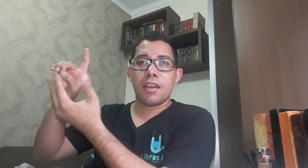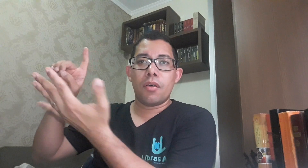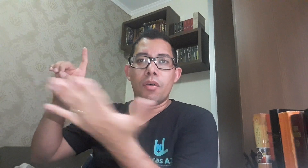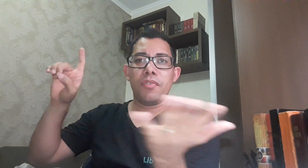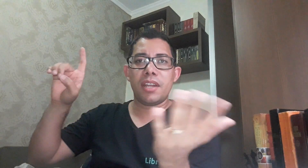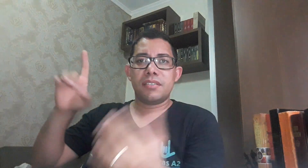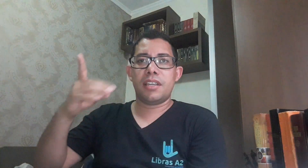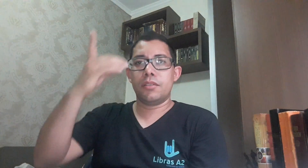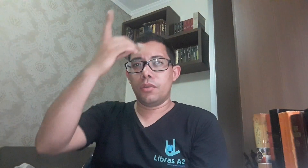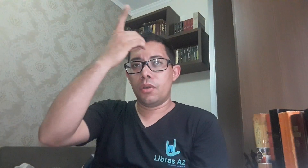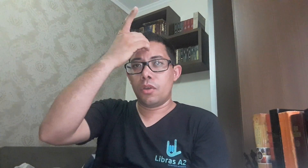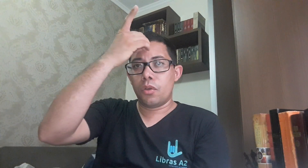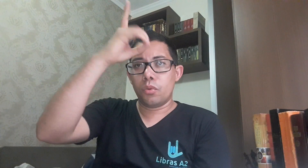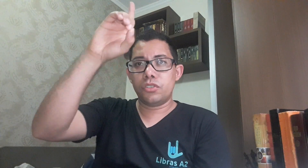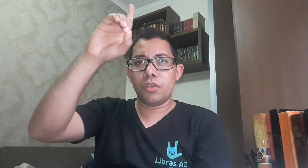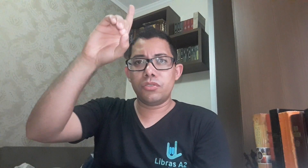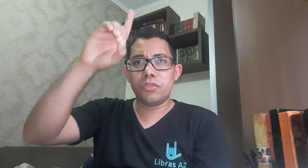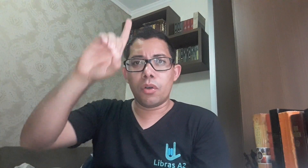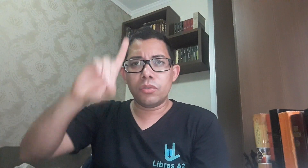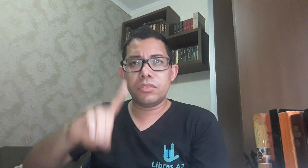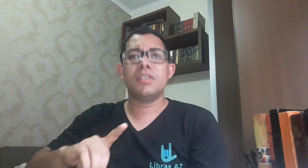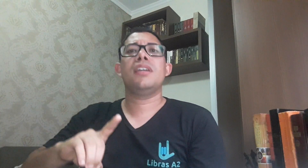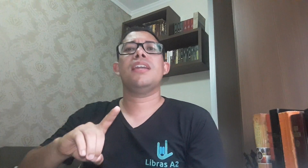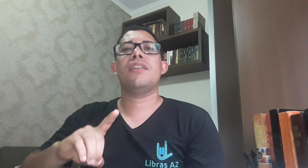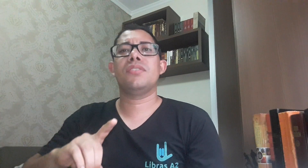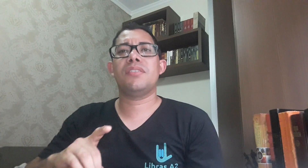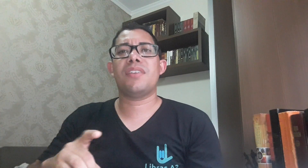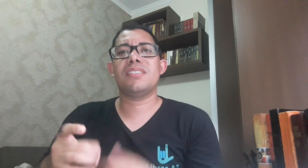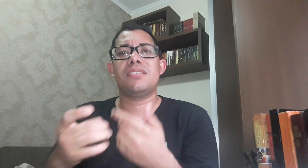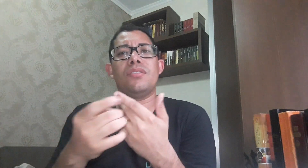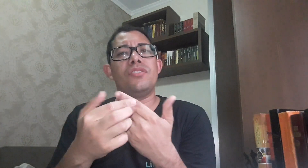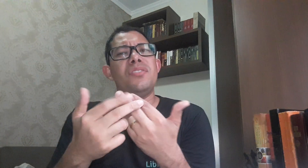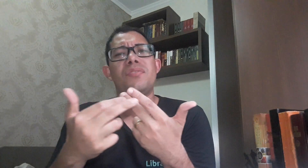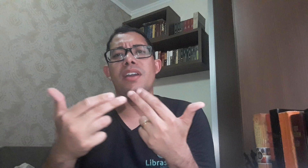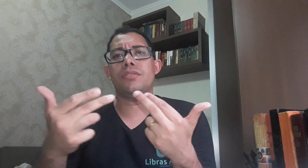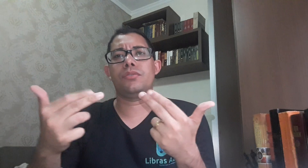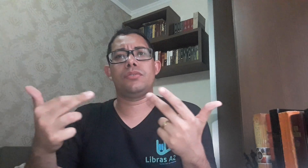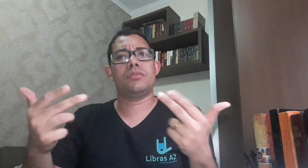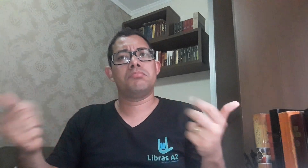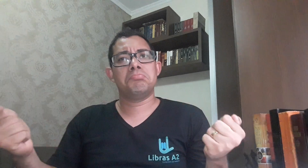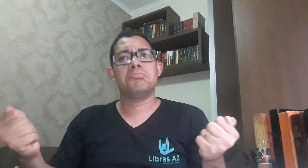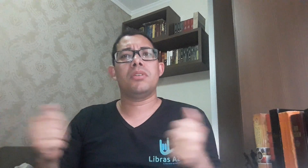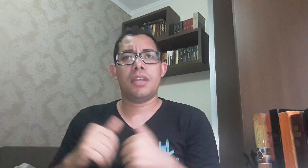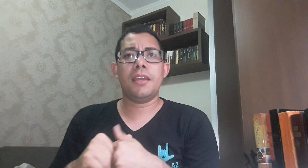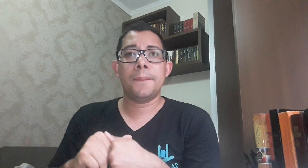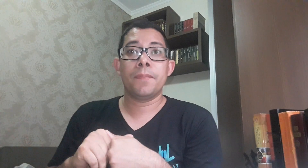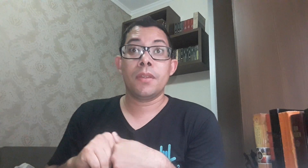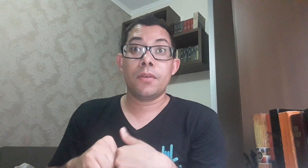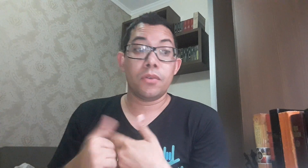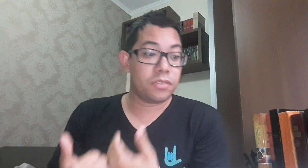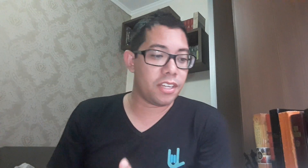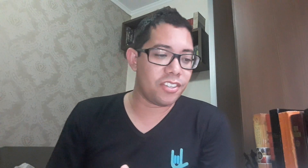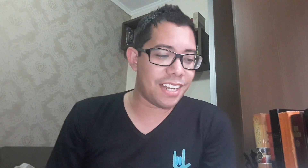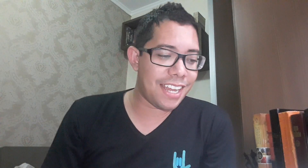oferecendo os seus dons. E aí você faz assim, diversos. Ok? Ou seja, né?